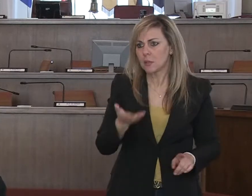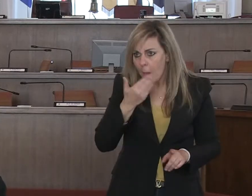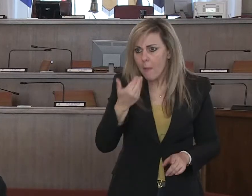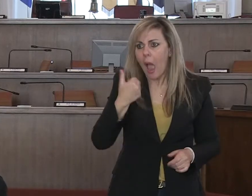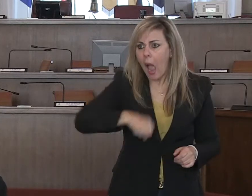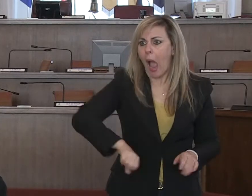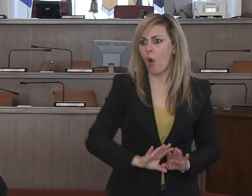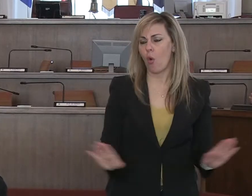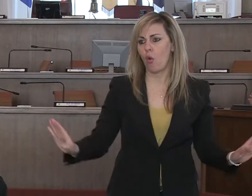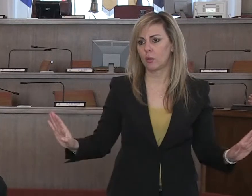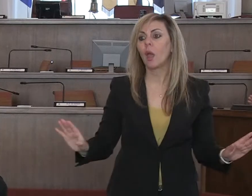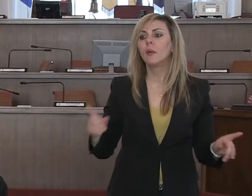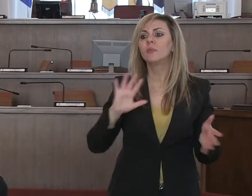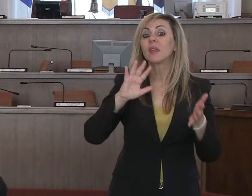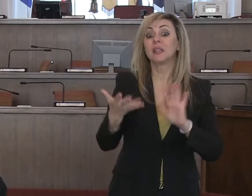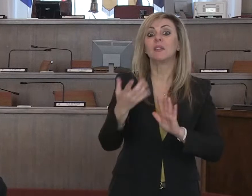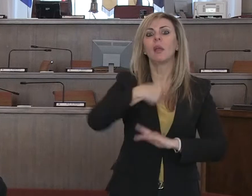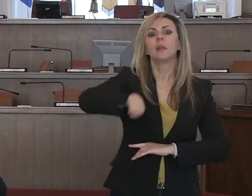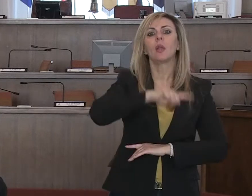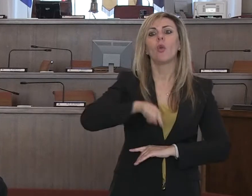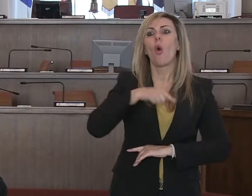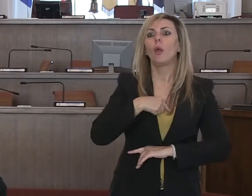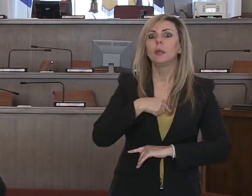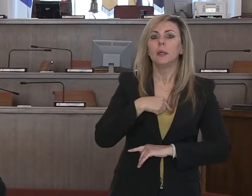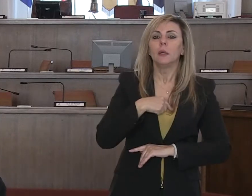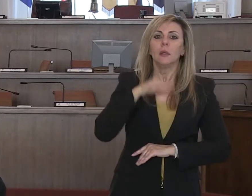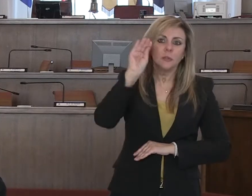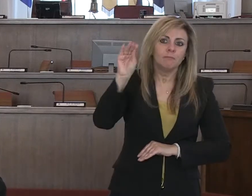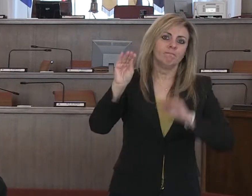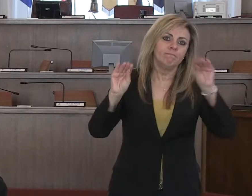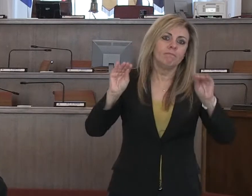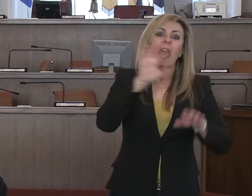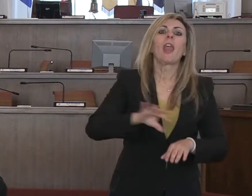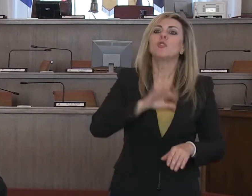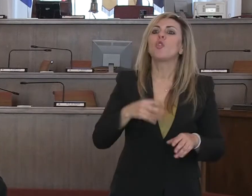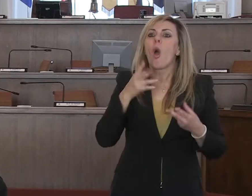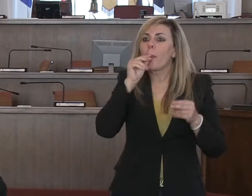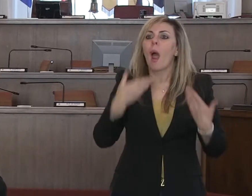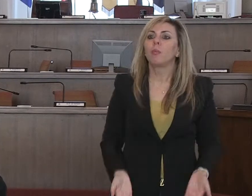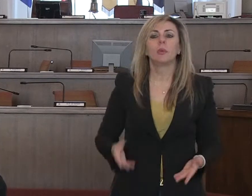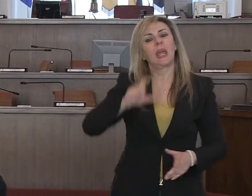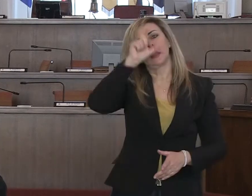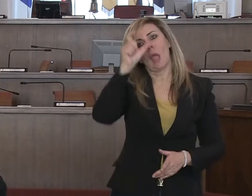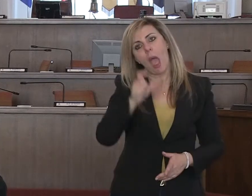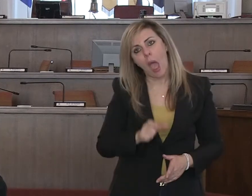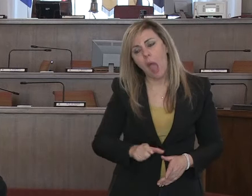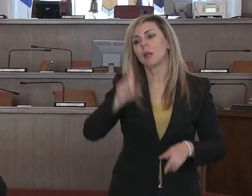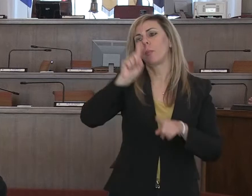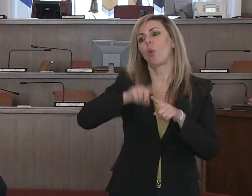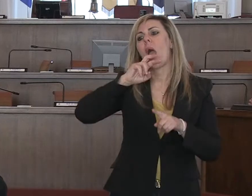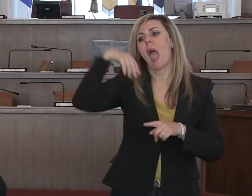Quindi usciremo con questa nostra richiesta al di là del confine della nostra regione, della nostra Italia, ma